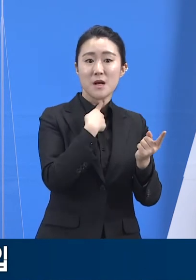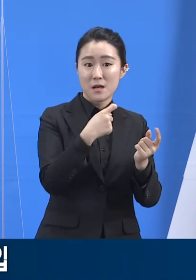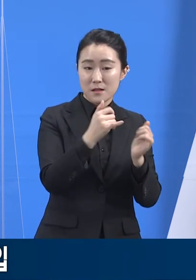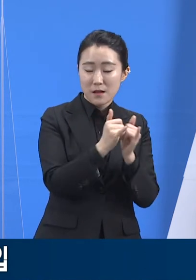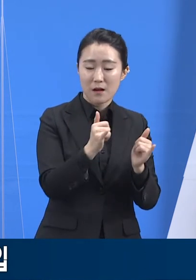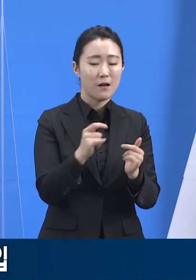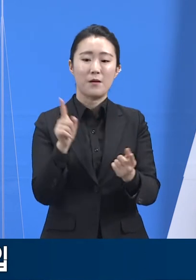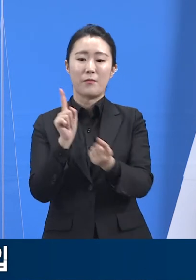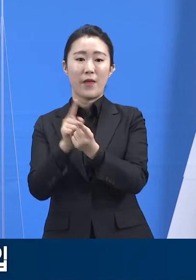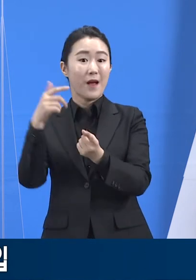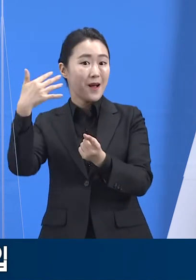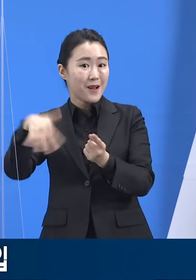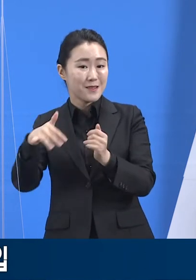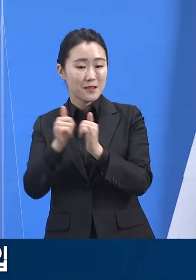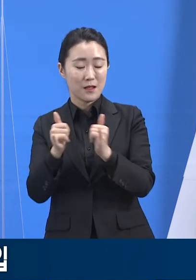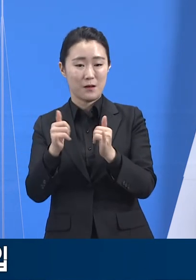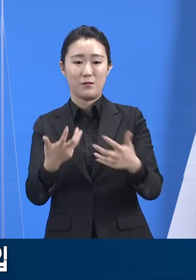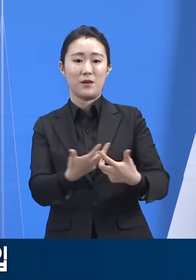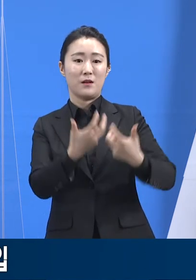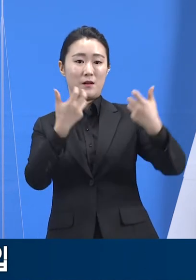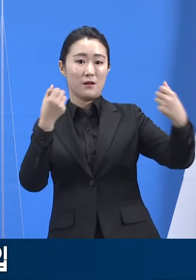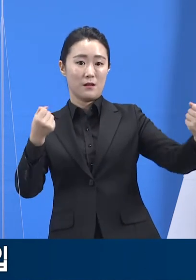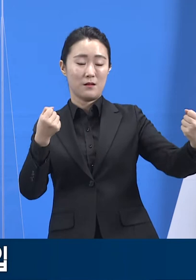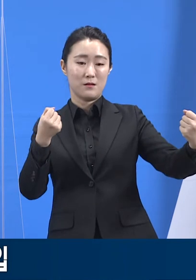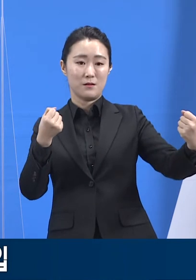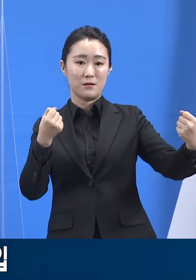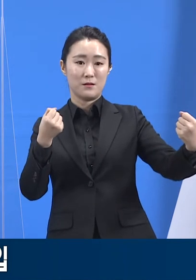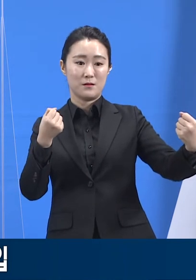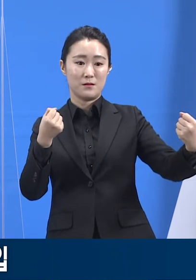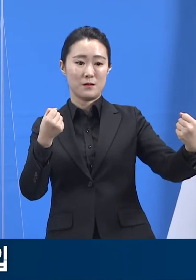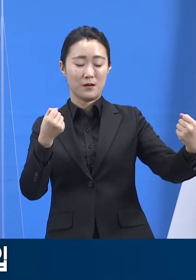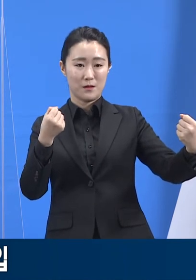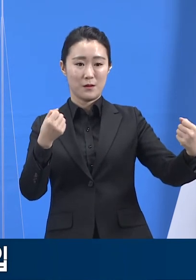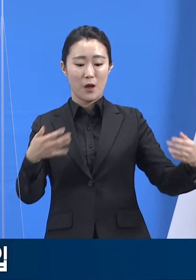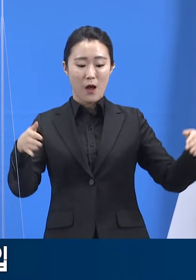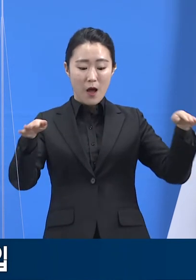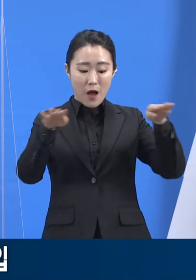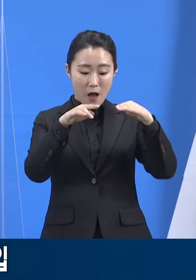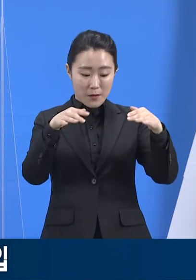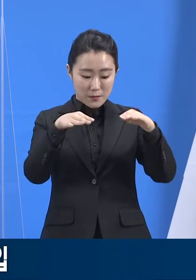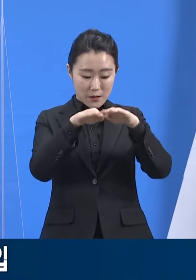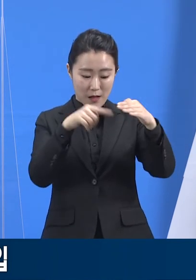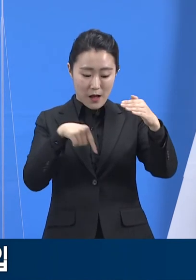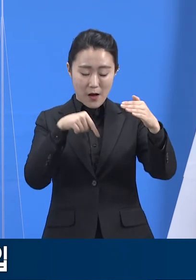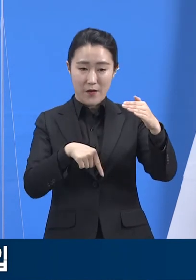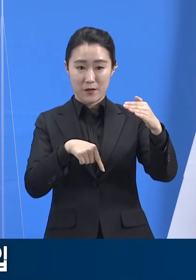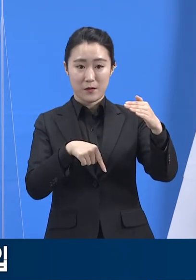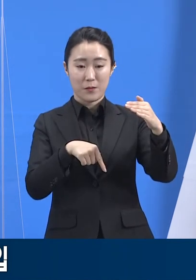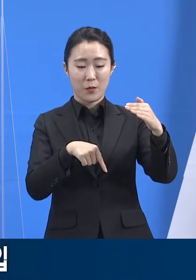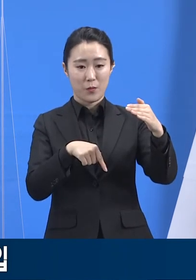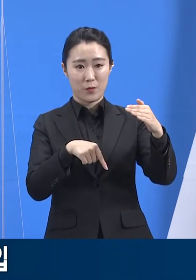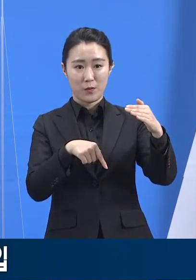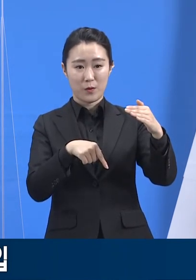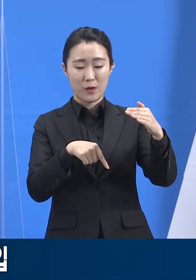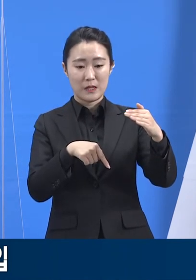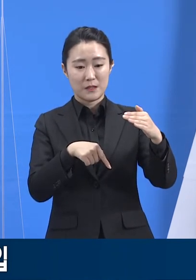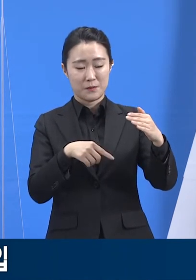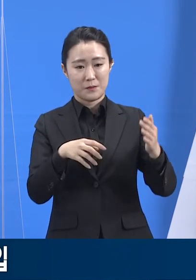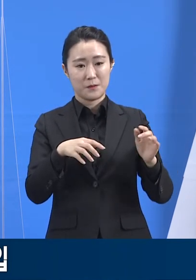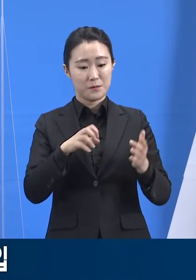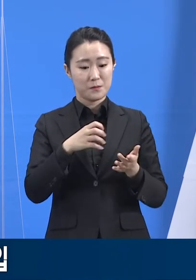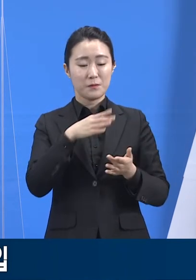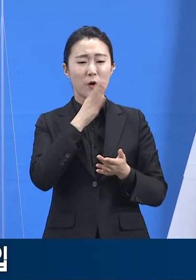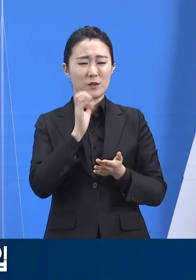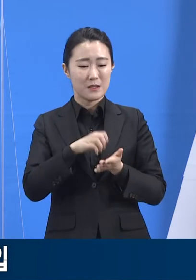다른 공간으로 소산하여 유행 대응 공간 내에 입소자 밀도를 낮추는 일입니다. 셋째,